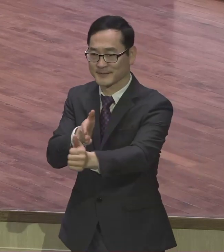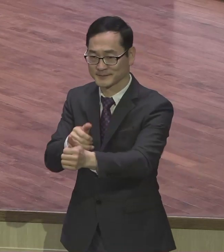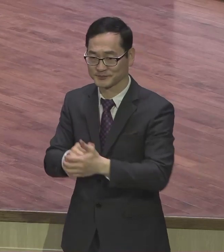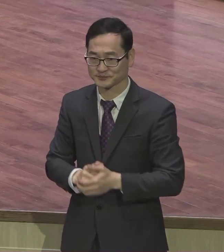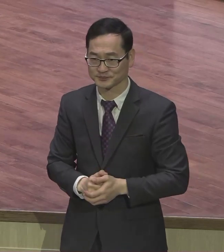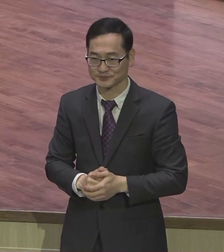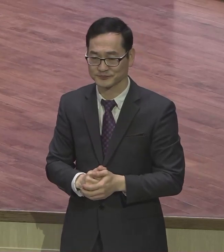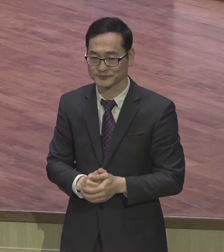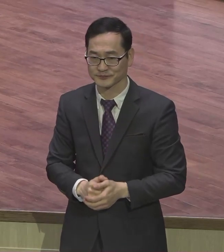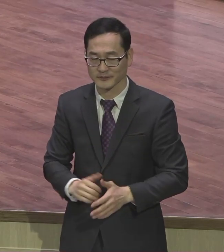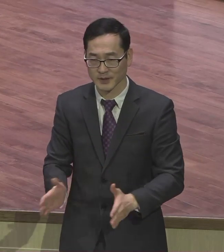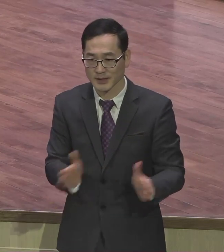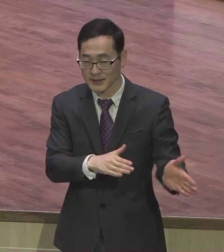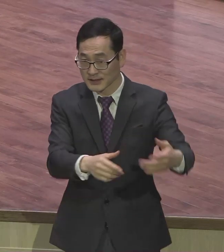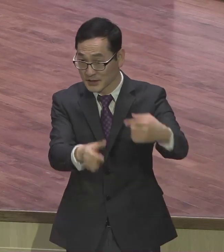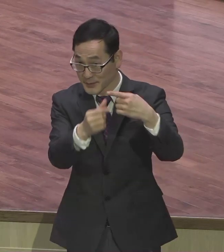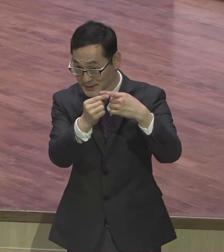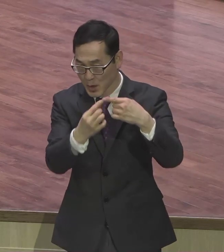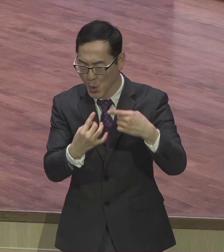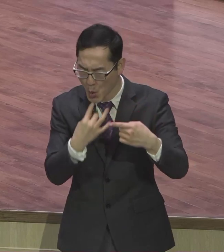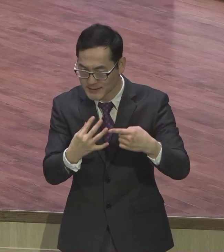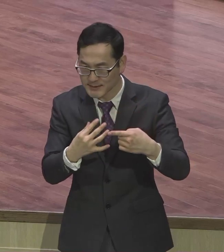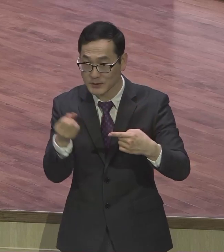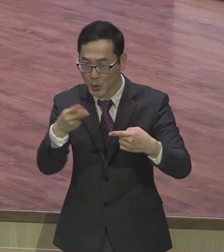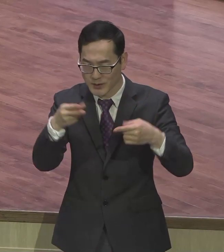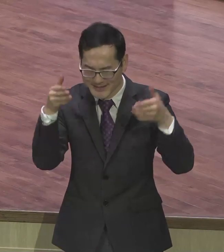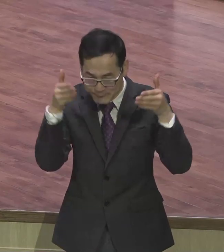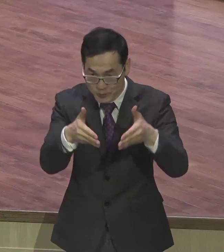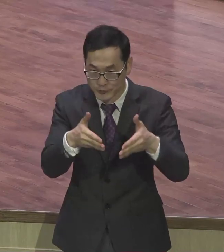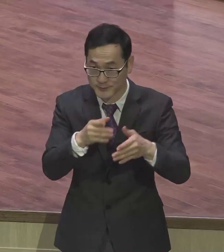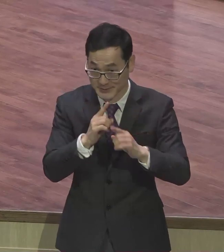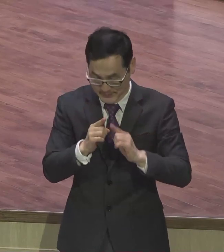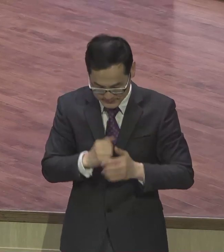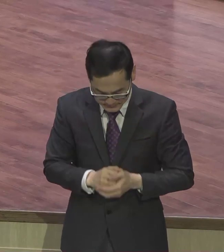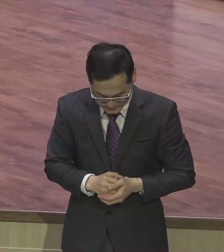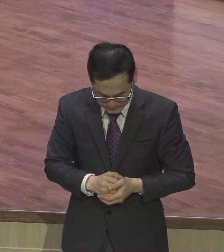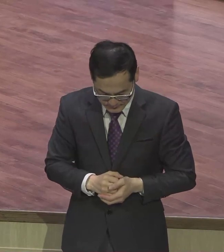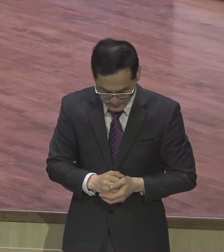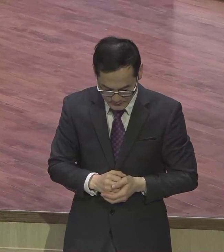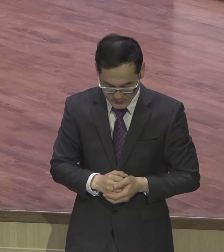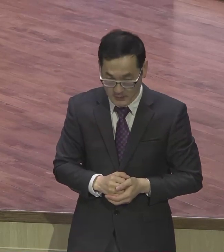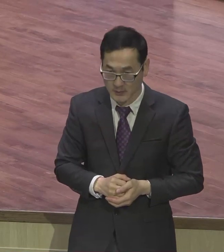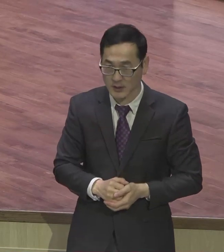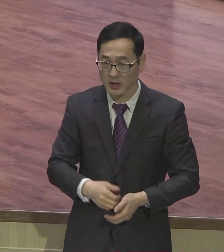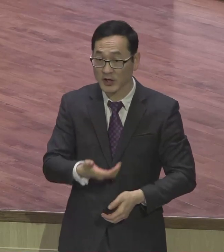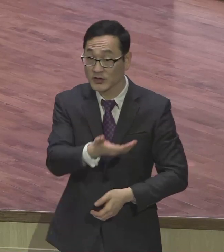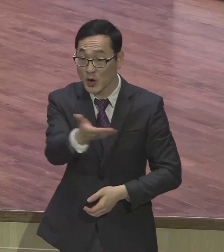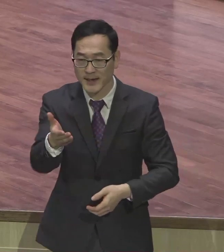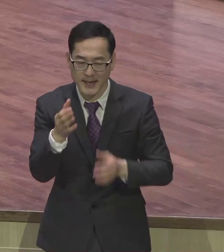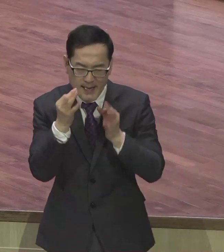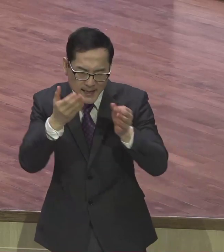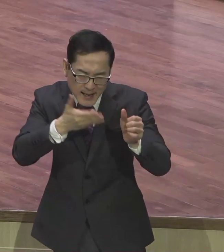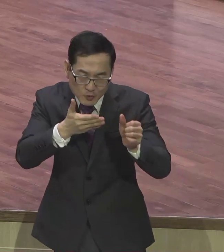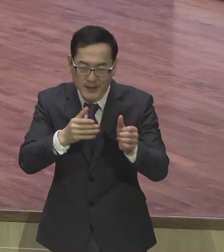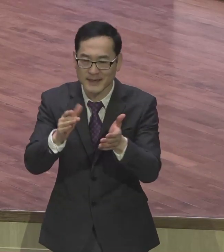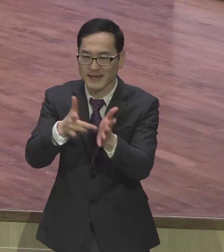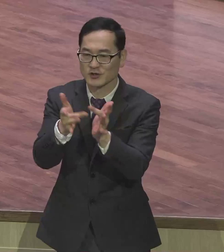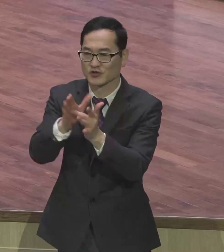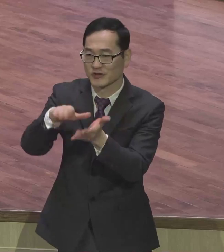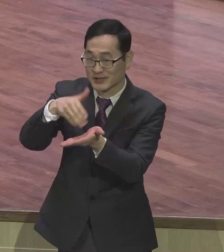집중입니다 19줄로 20절 봅니다 이것이 너의 강구와 예수 그리스도의 성의 도심으로 나를